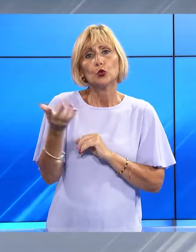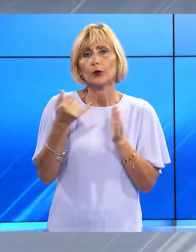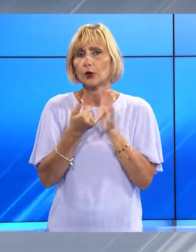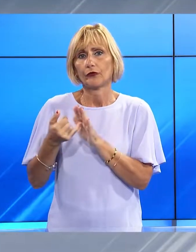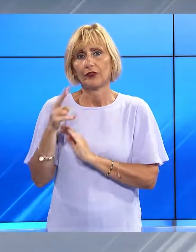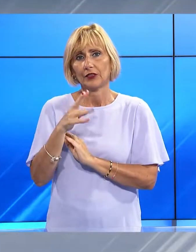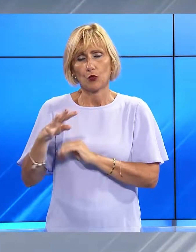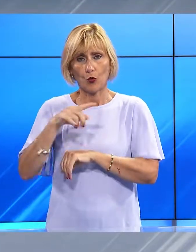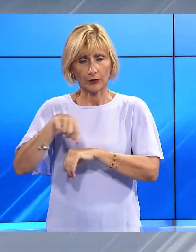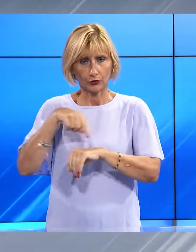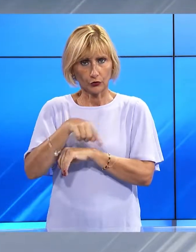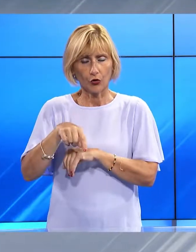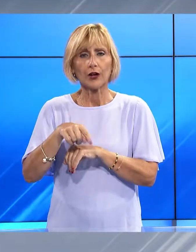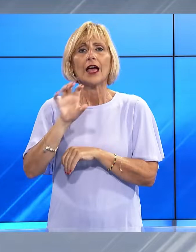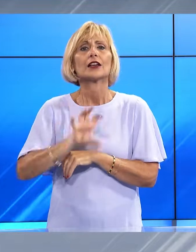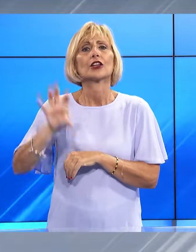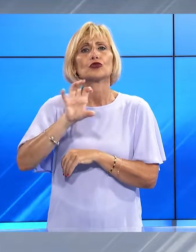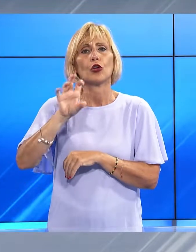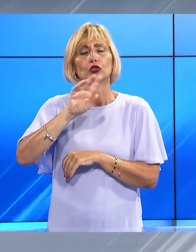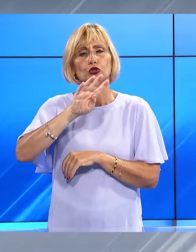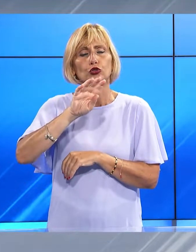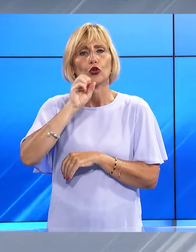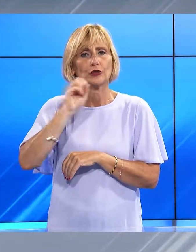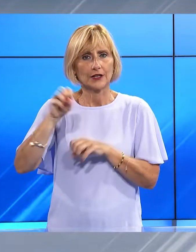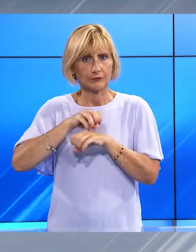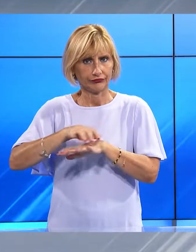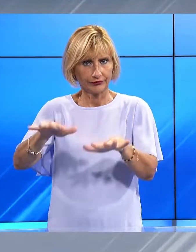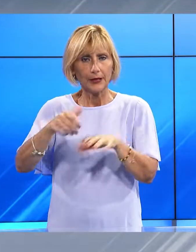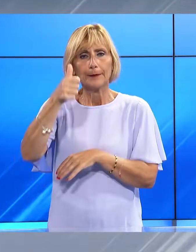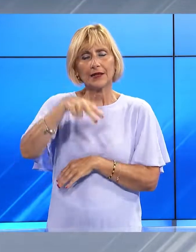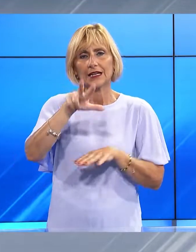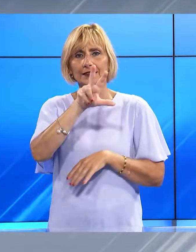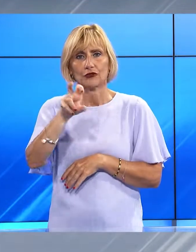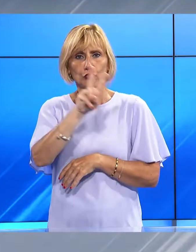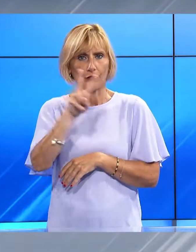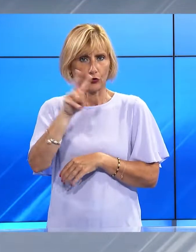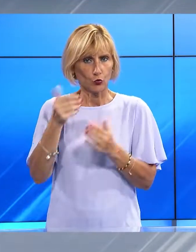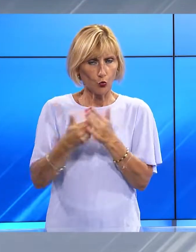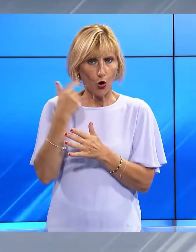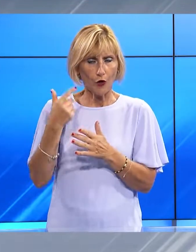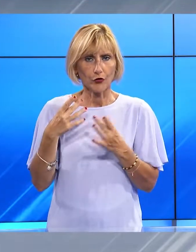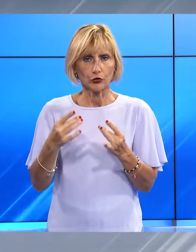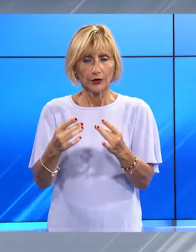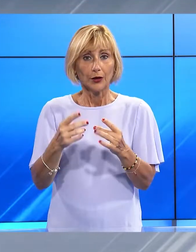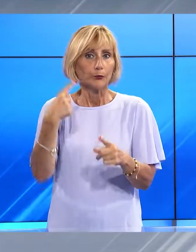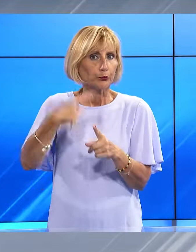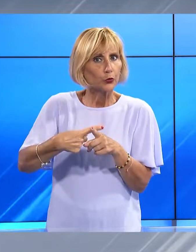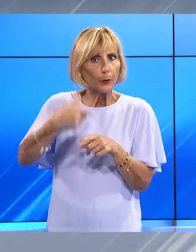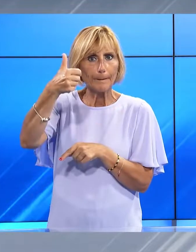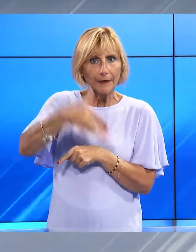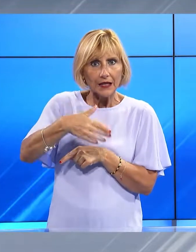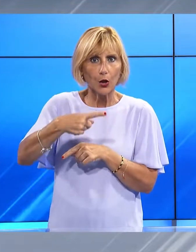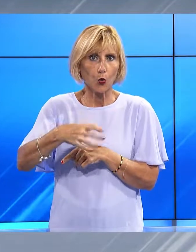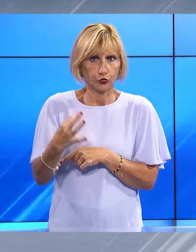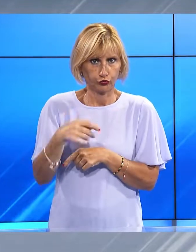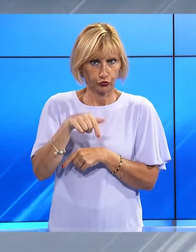ore diffusi dalla regione toscana. In tutta la Toscana 1.322 nuovi contagiati, un balzo di 1.000 unità in un giorno, ma